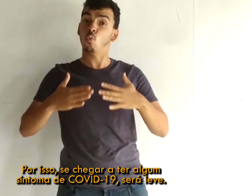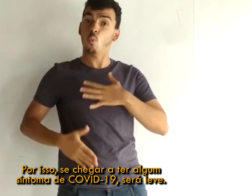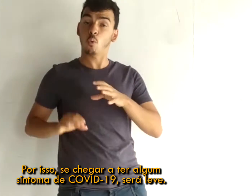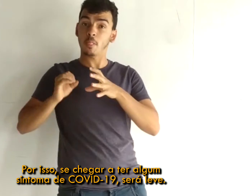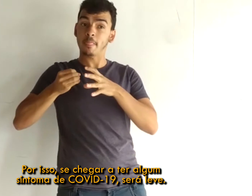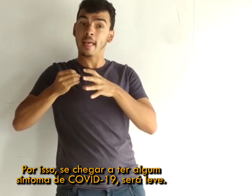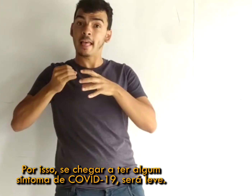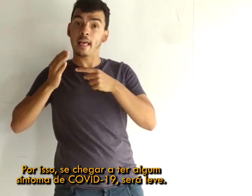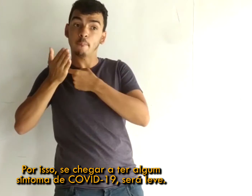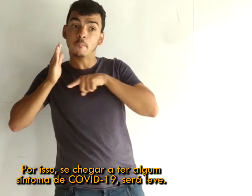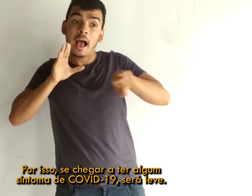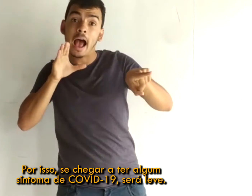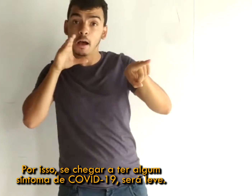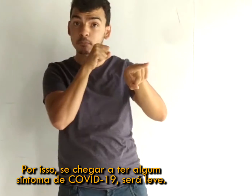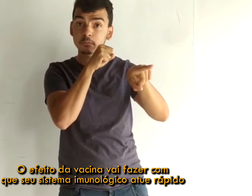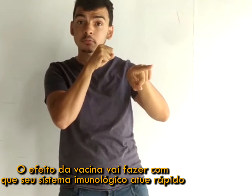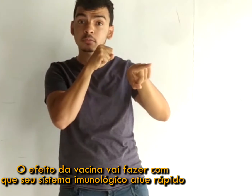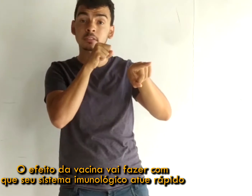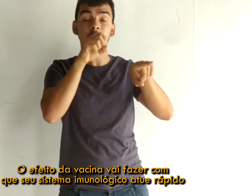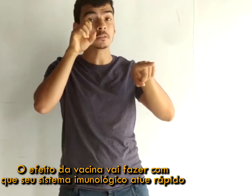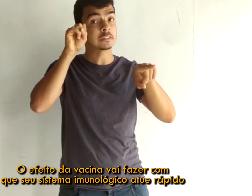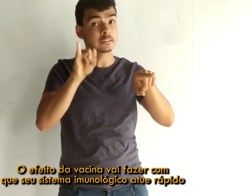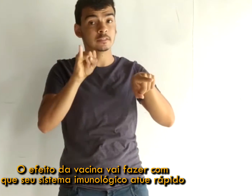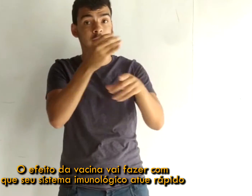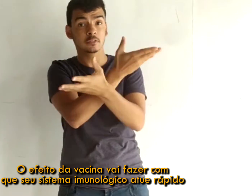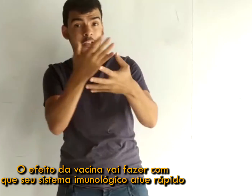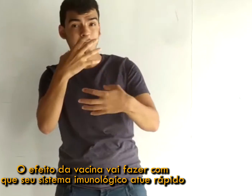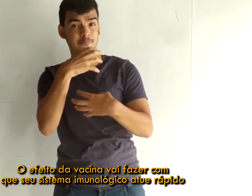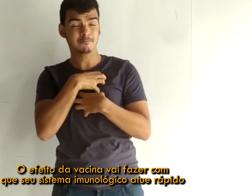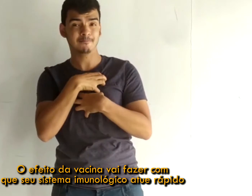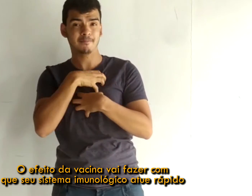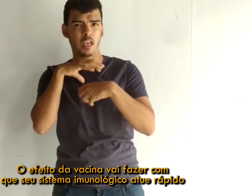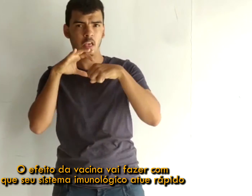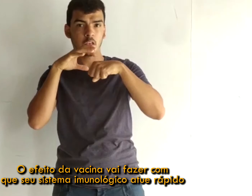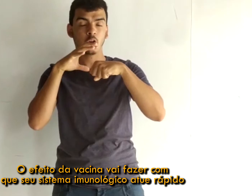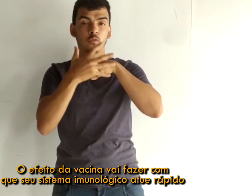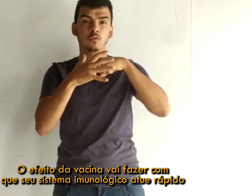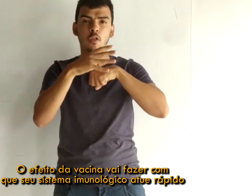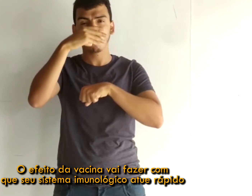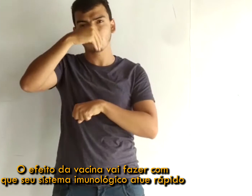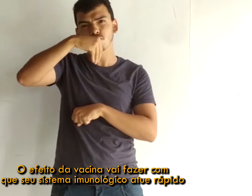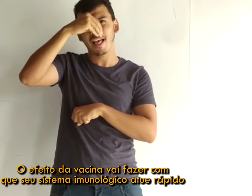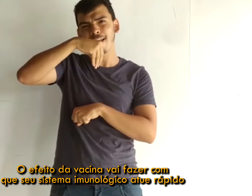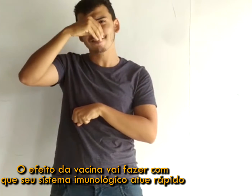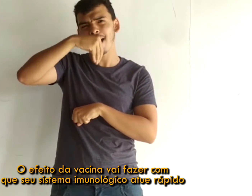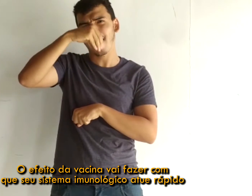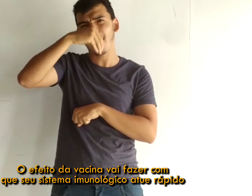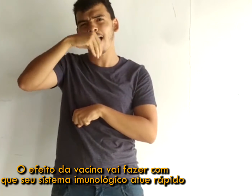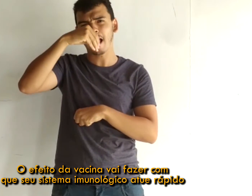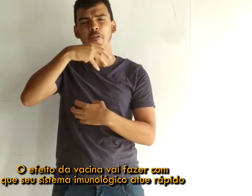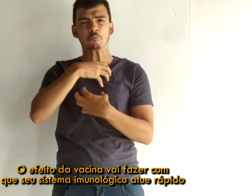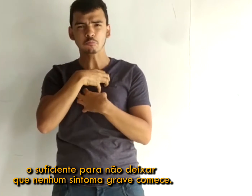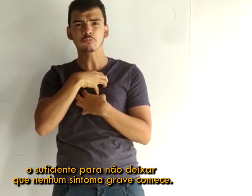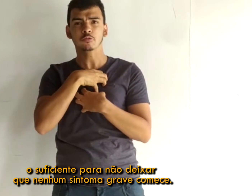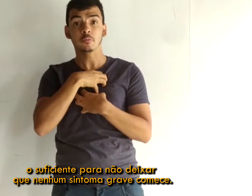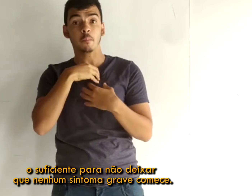-19, será leve. O efeito da vacina vai fazer com que seu sistema imunológico atue rápido o suficiente